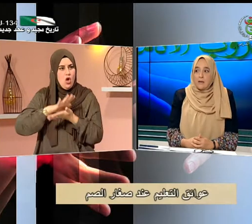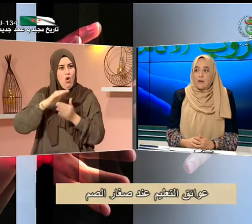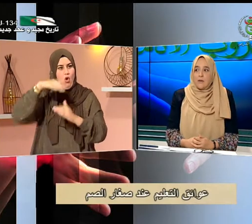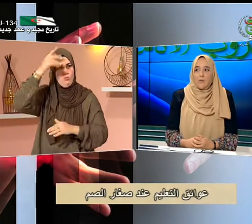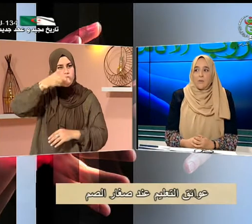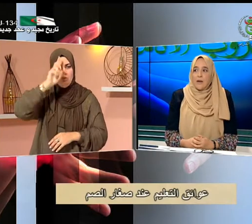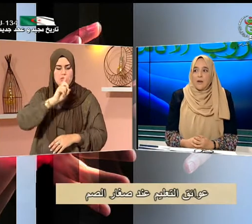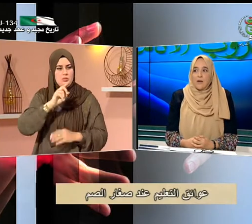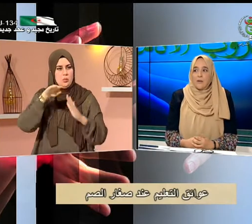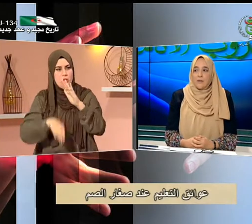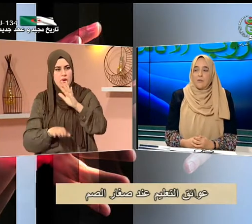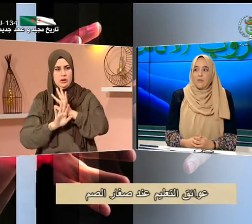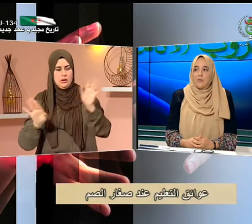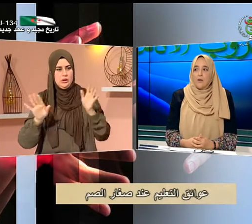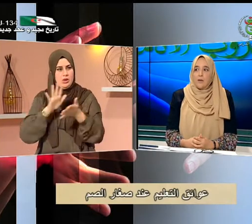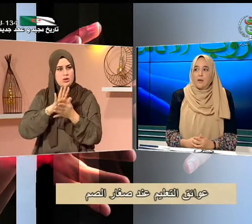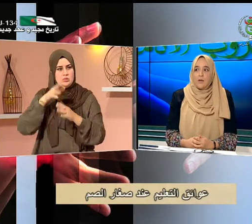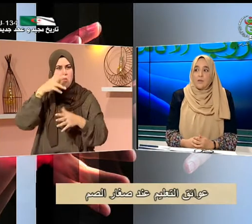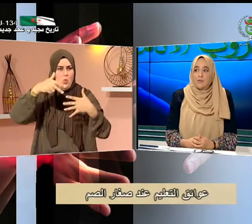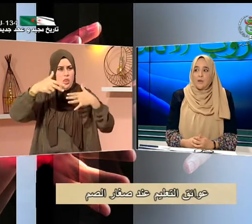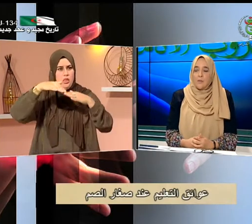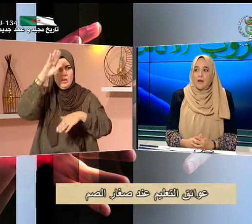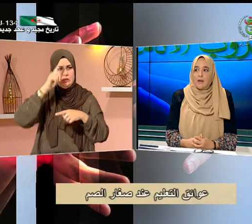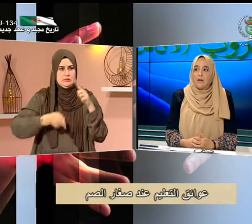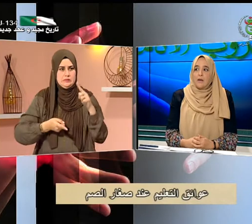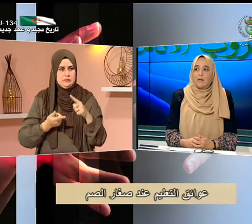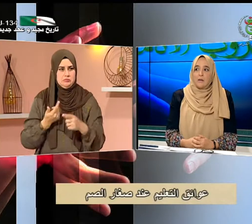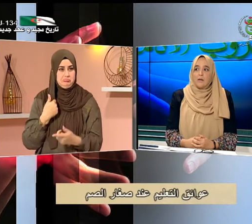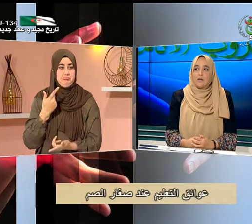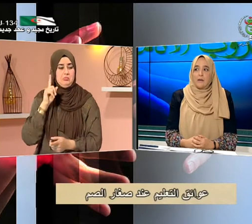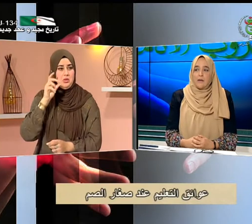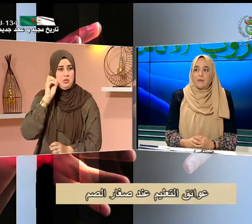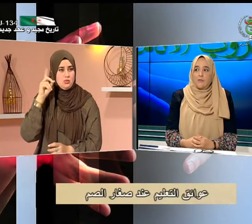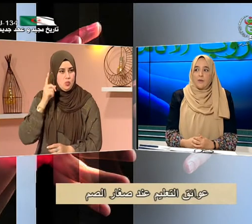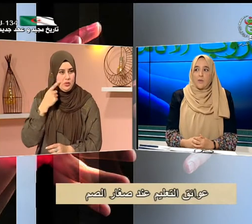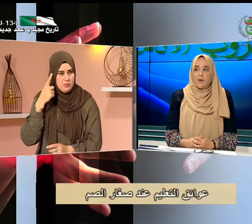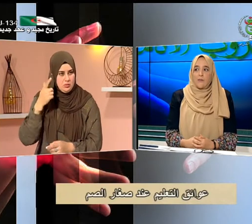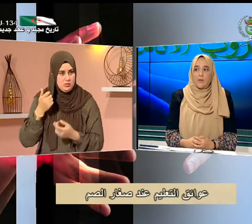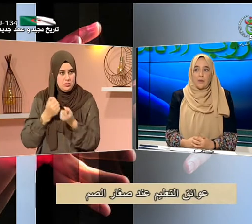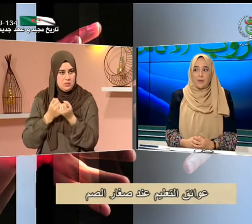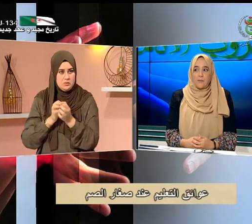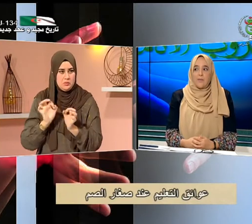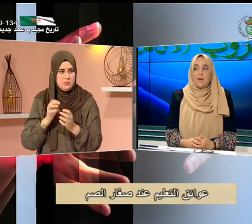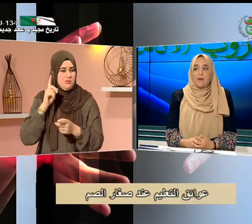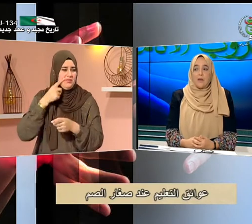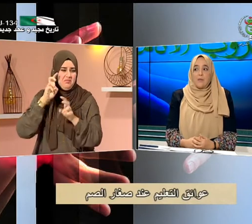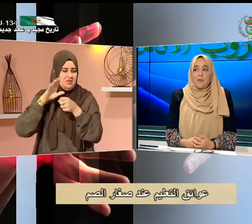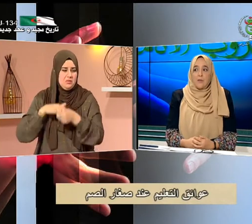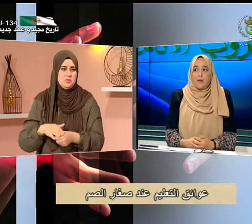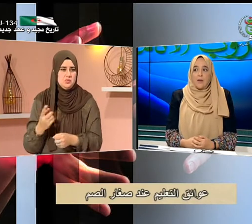المرحل نقصت لم تكن هنا لا يوجد هناك مرحل يعني متطورة في التعليم لا أفهم لما